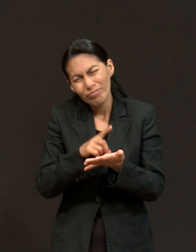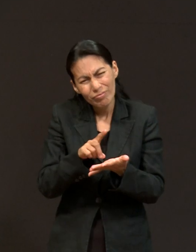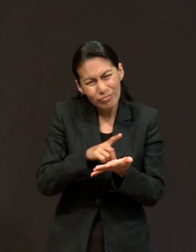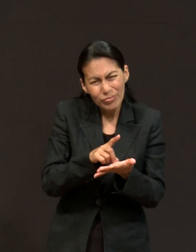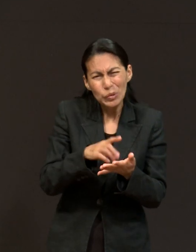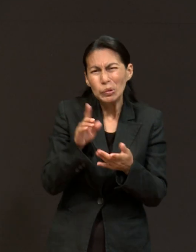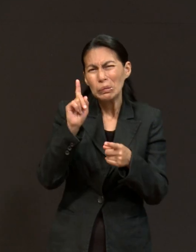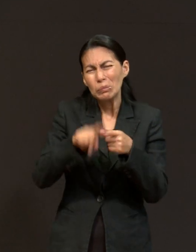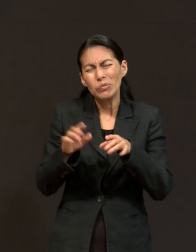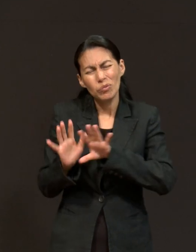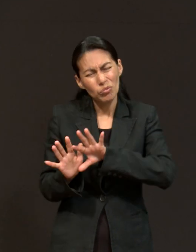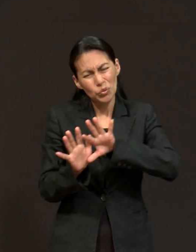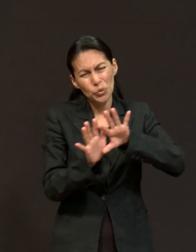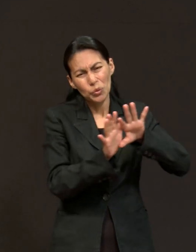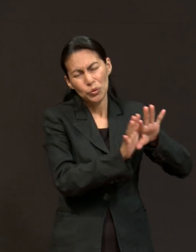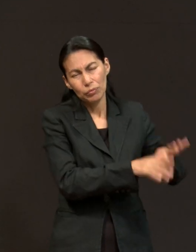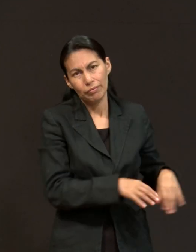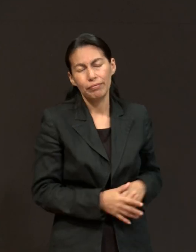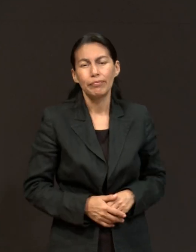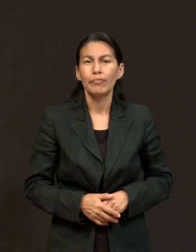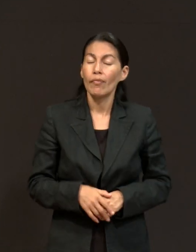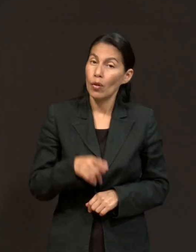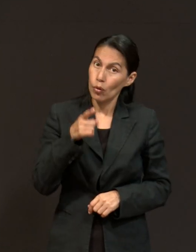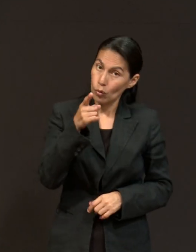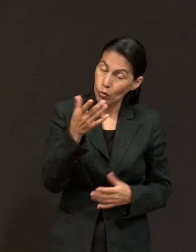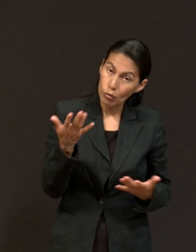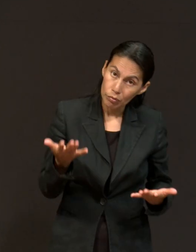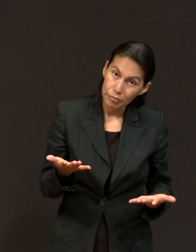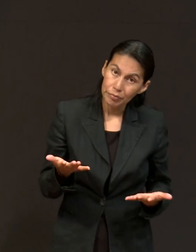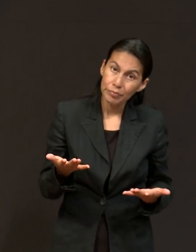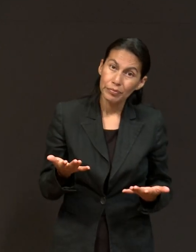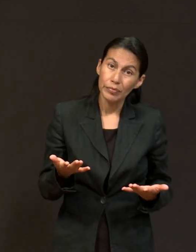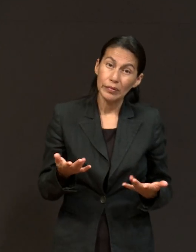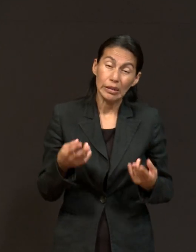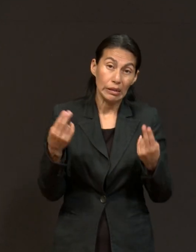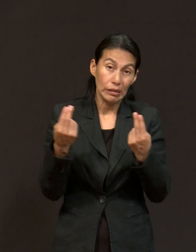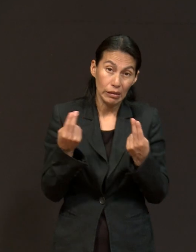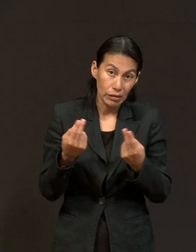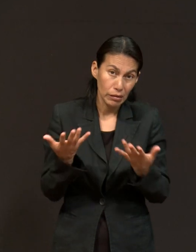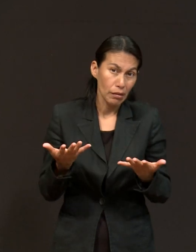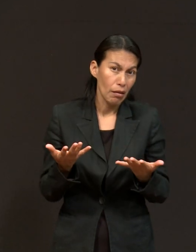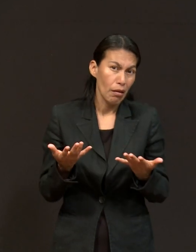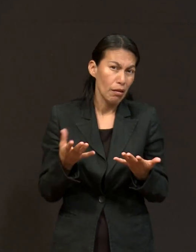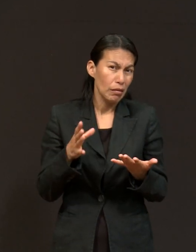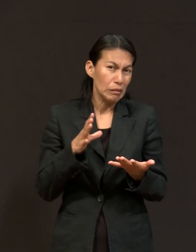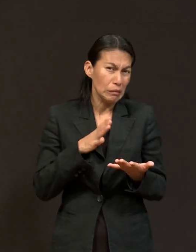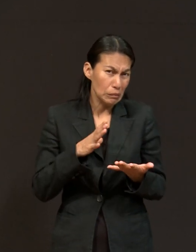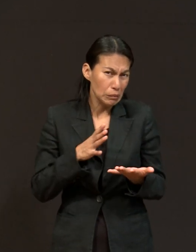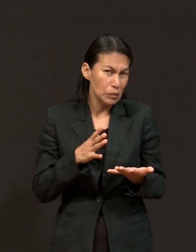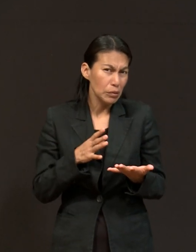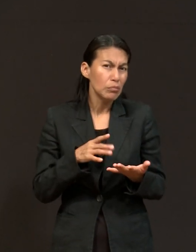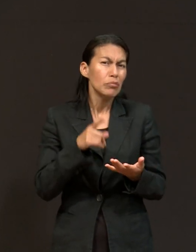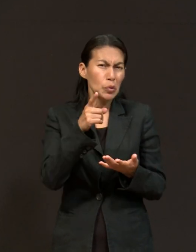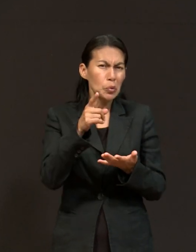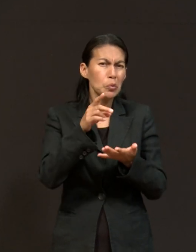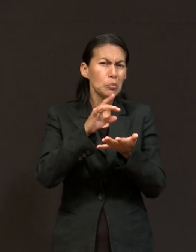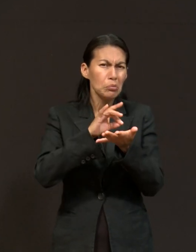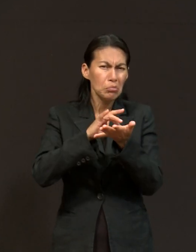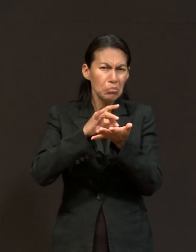Además, entonces, si tú tienes alguna necesidad, puedes enviarlo en cualquier momento